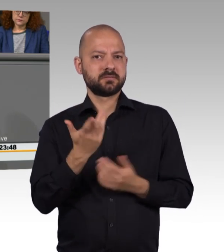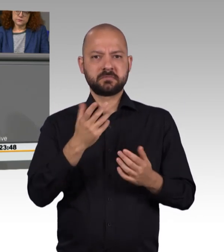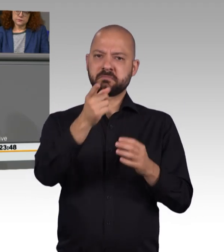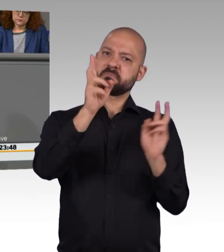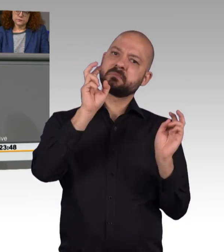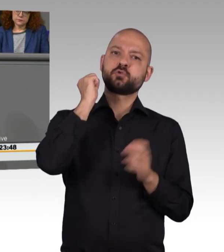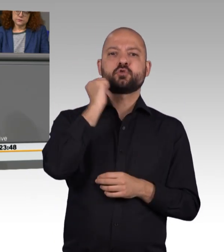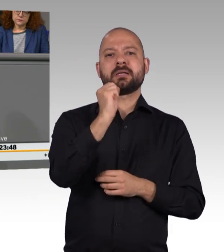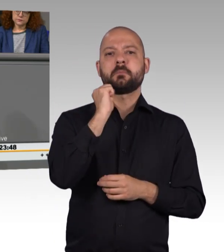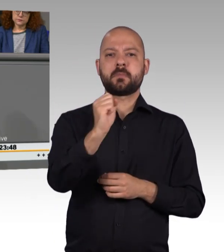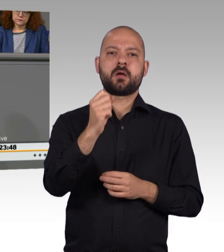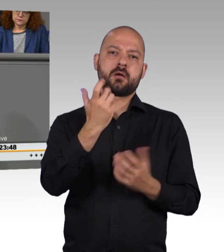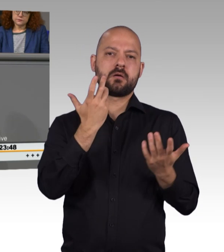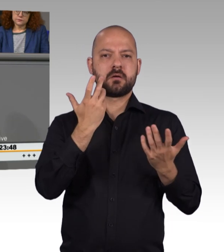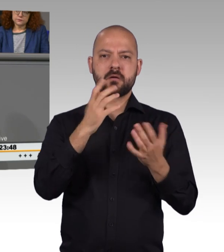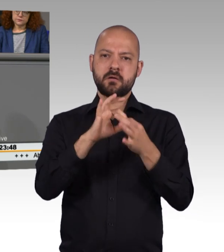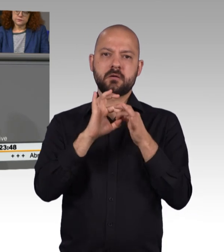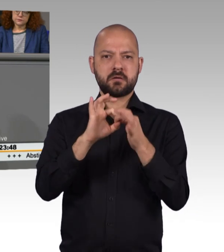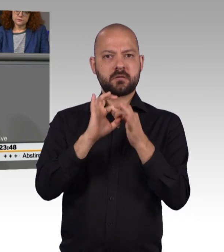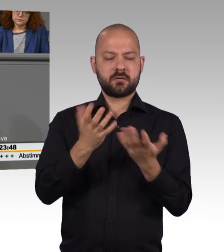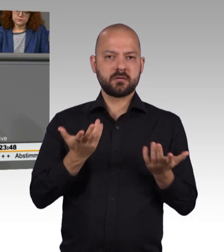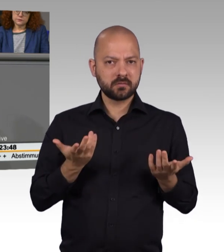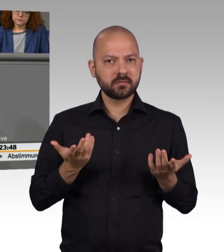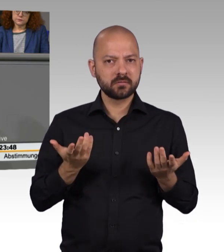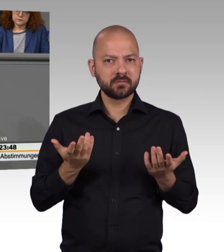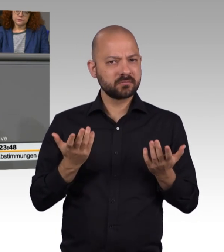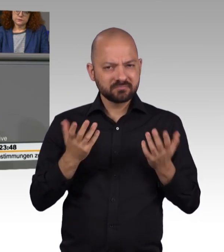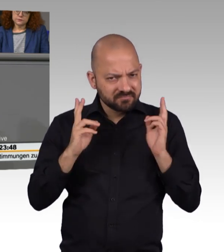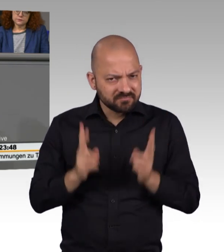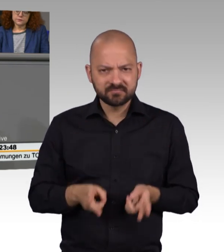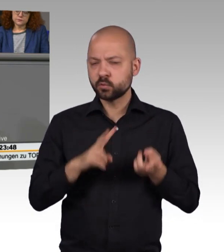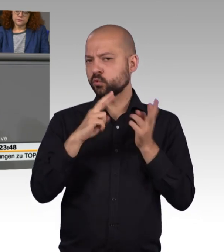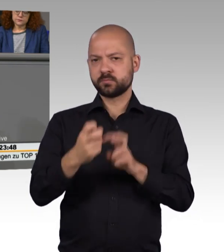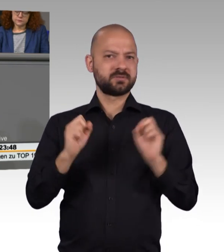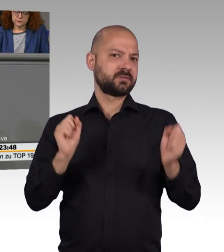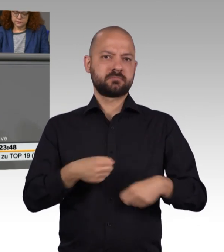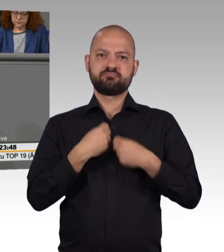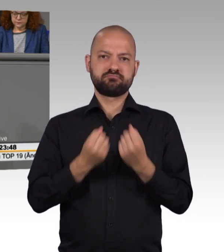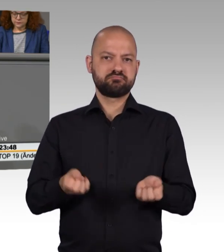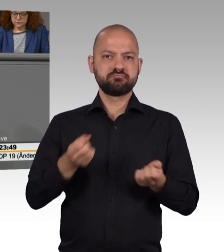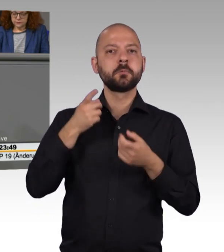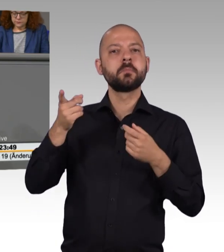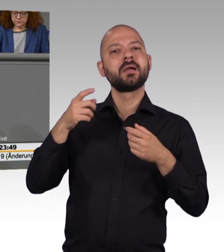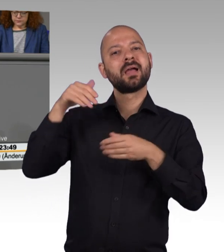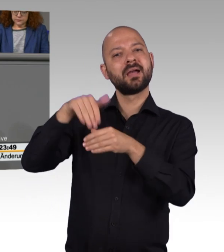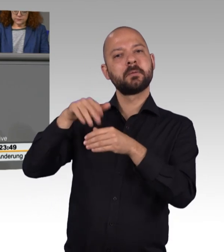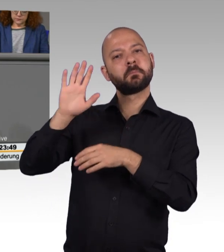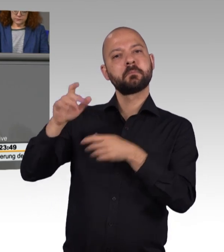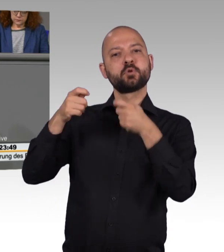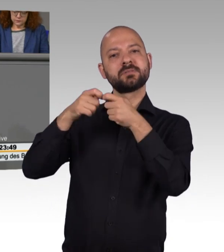Wahlrechtsausschlüsse in der Praxis gar nicht umsetzbar sei, in dem Brief des Bundesministeriums des Inneren an das Bundesverfassungsgericht, sich beziehend auf